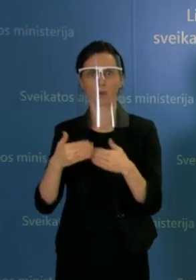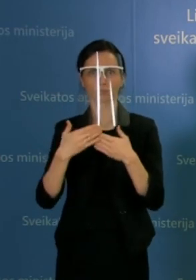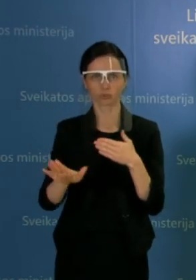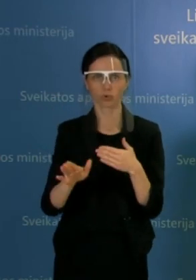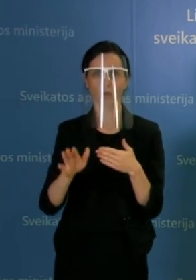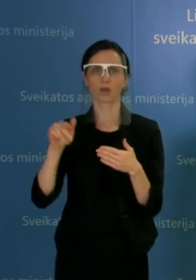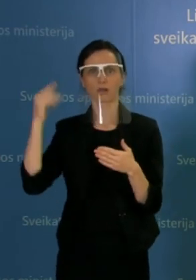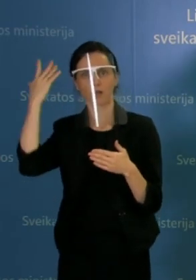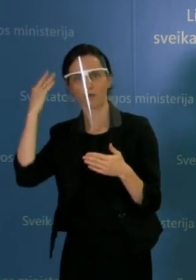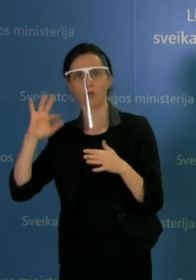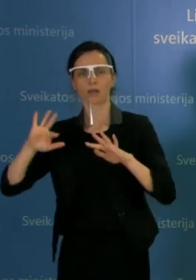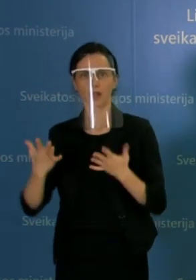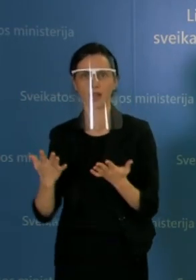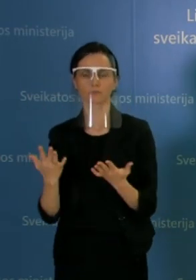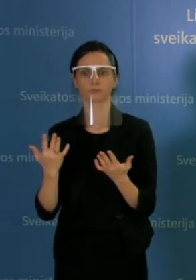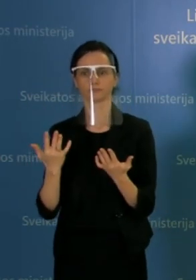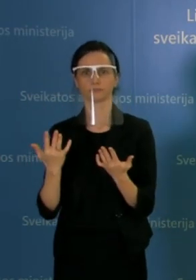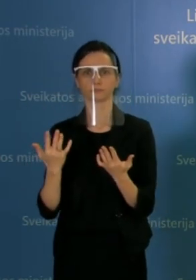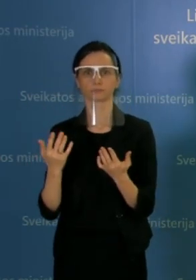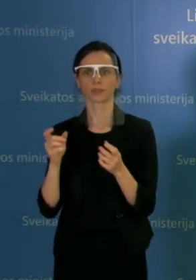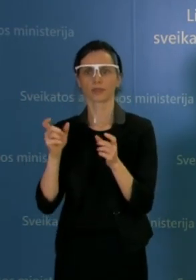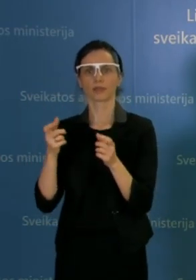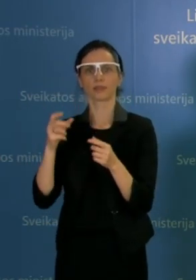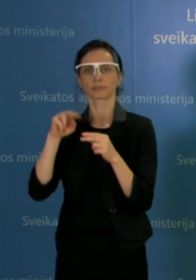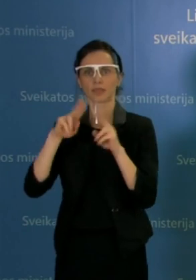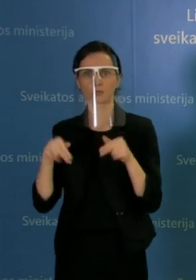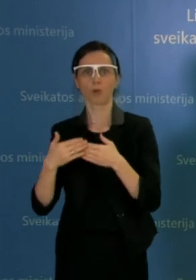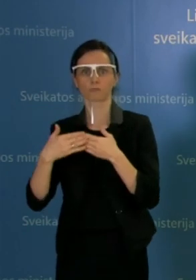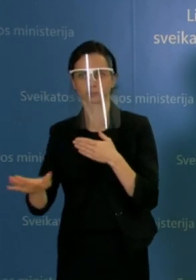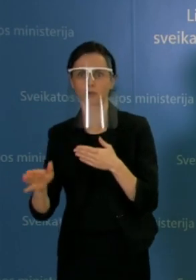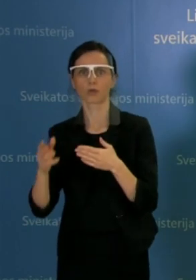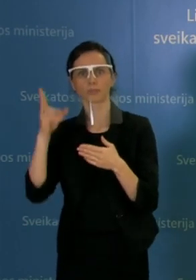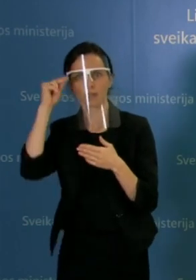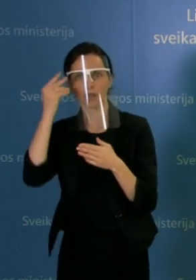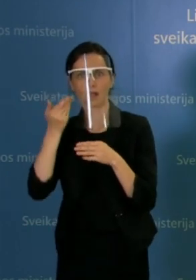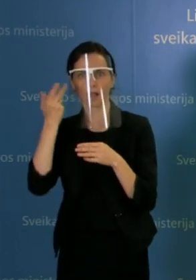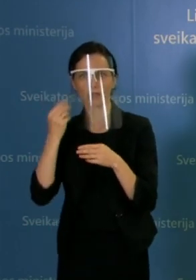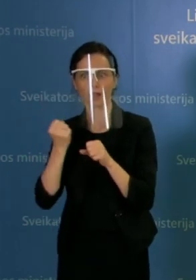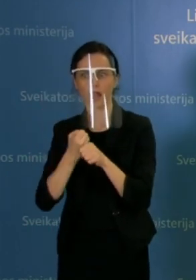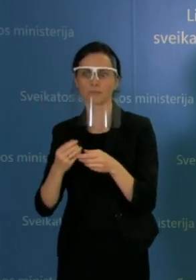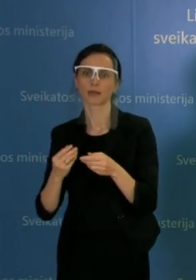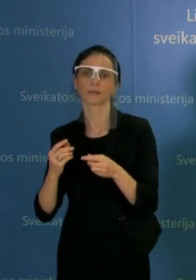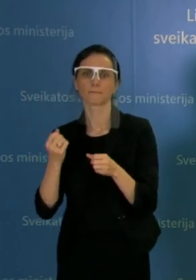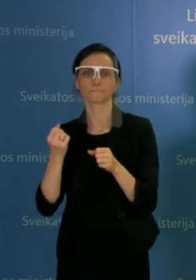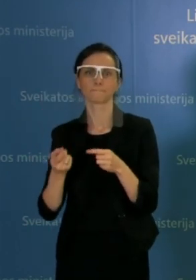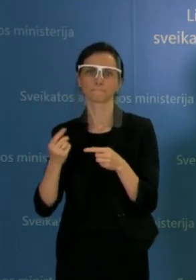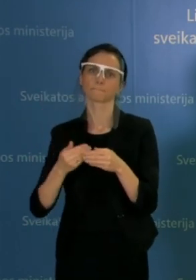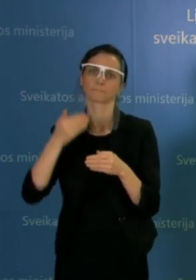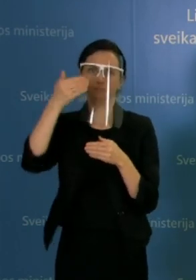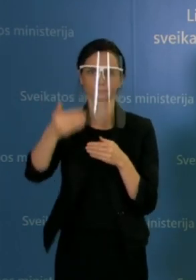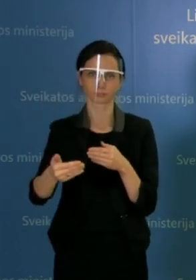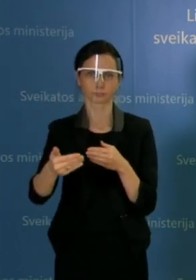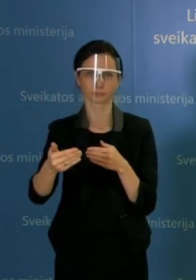diskutuojama apie galimybę pratesti terminą, kada atgalinė data būtų galima tokią